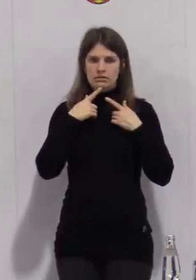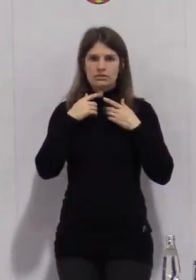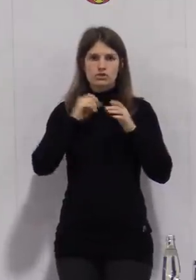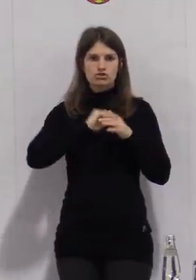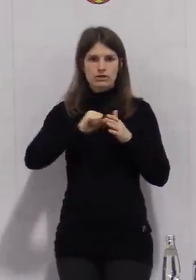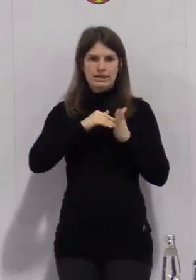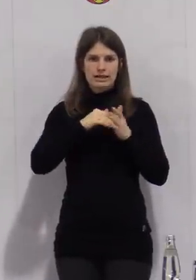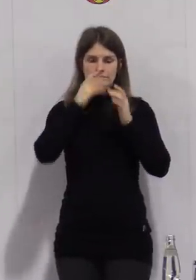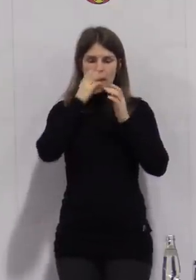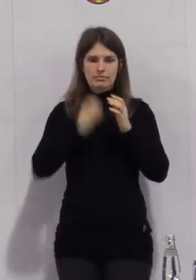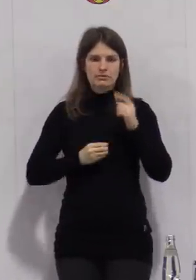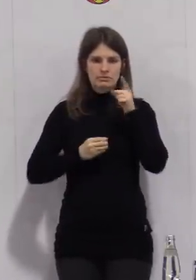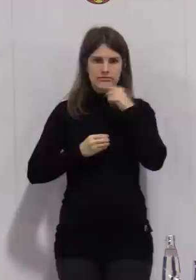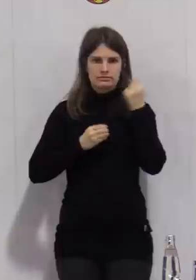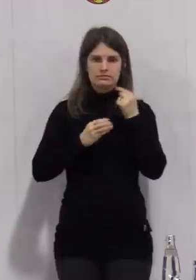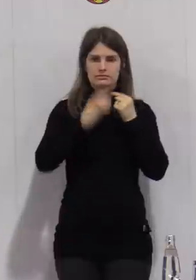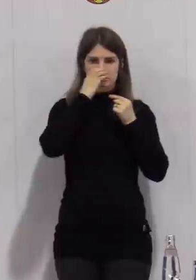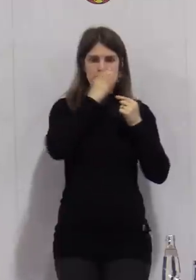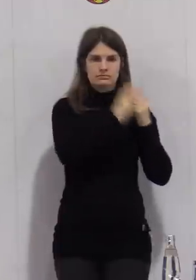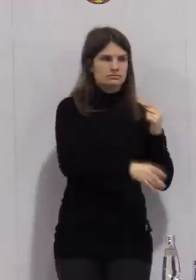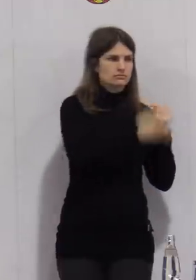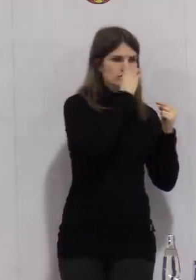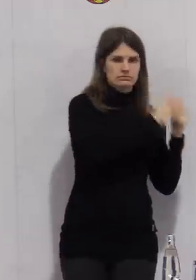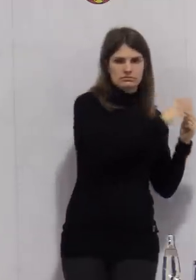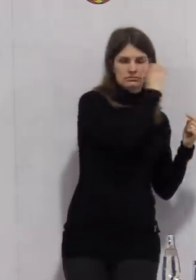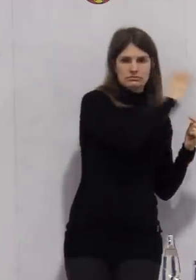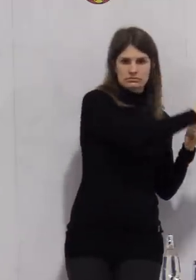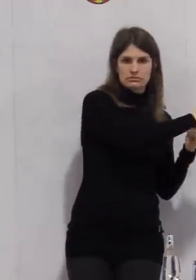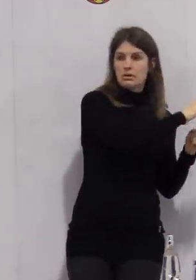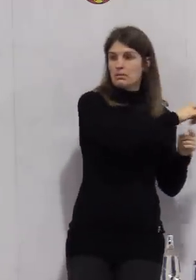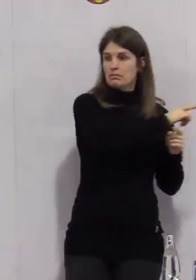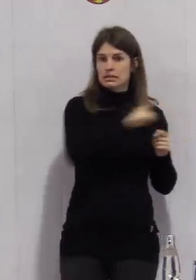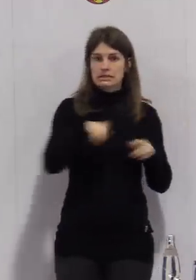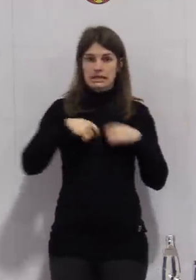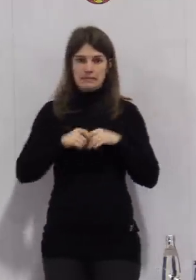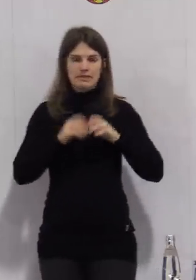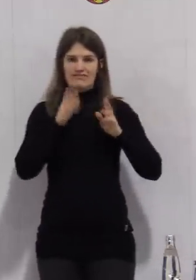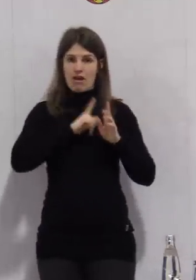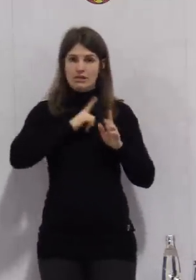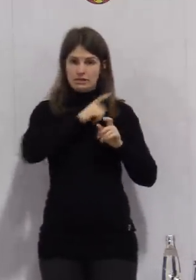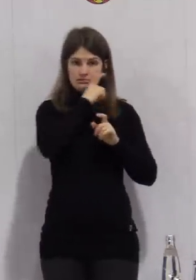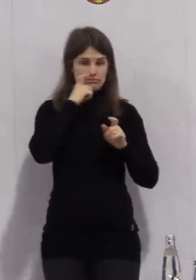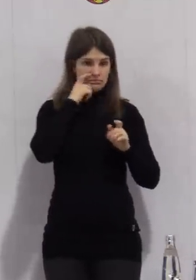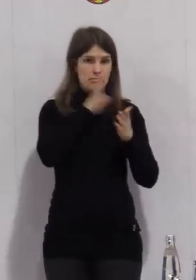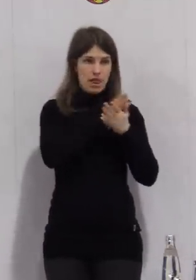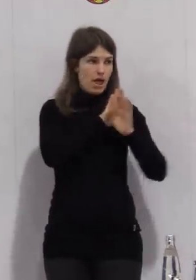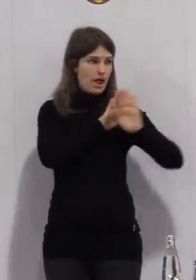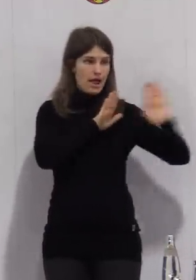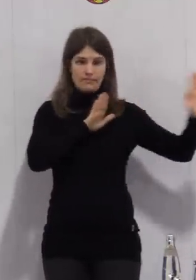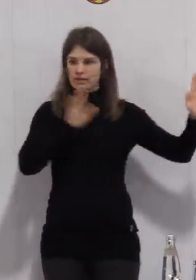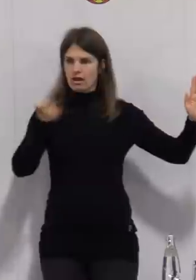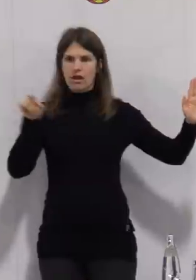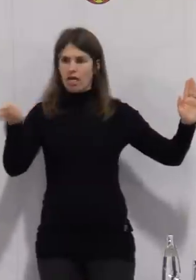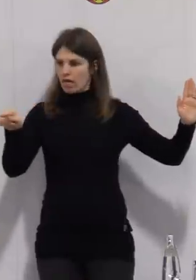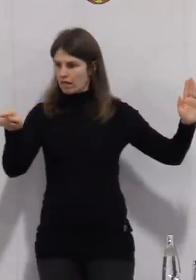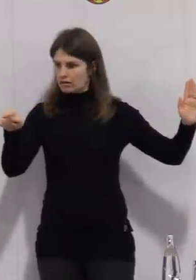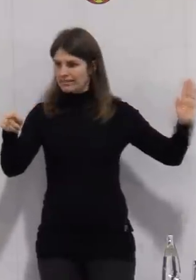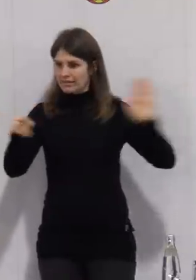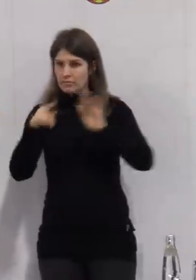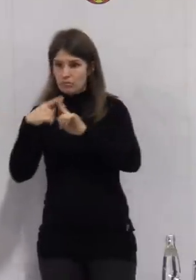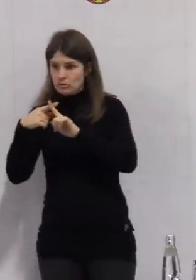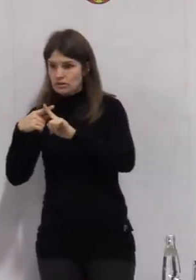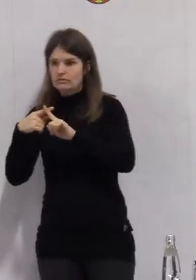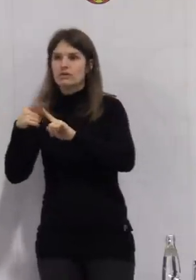aufsetzen, bis das Ergebnis vorliegt, sodass dann nur die einzelnen Schüler in Quarantäne gehen. Das kann aber im